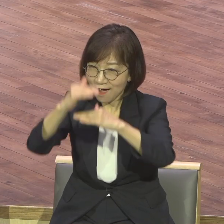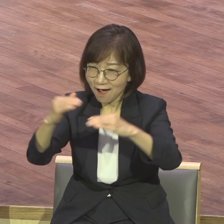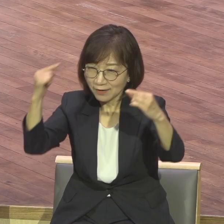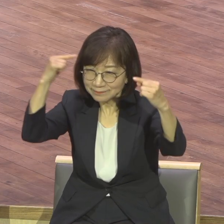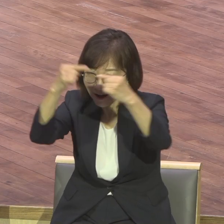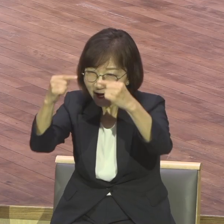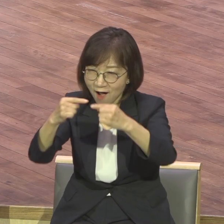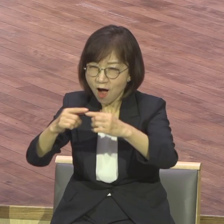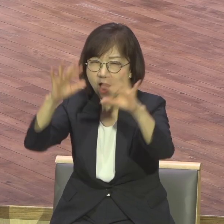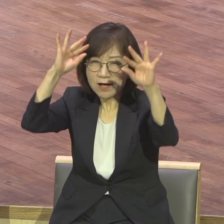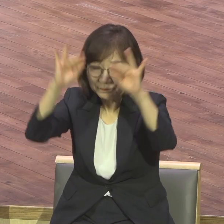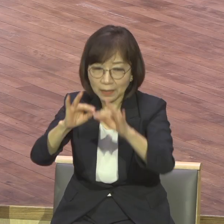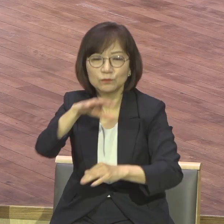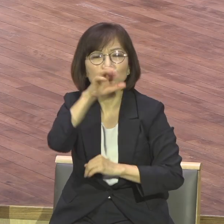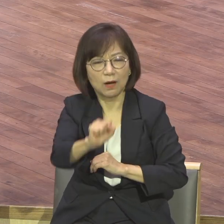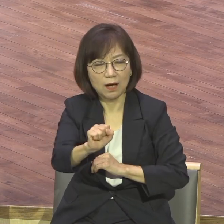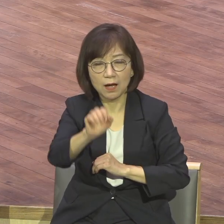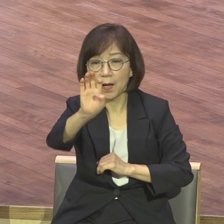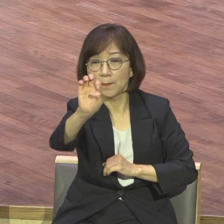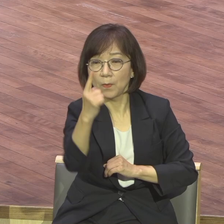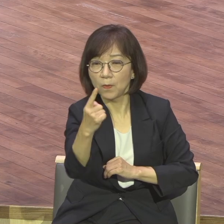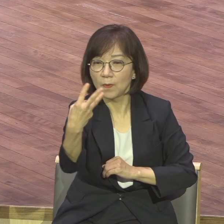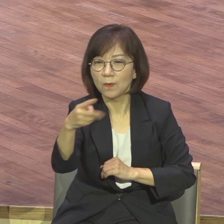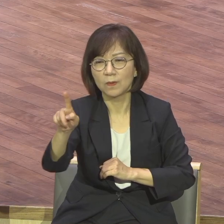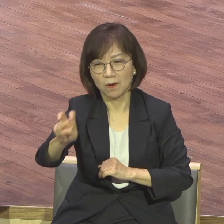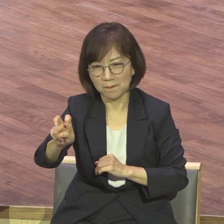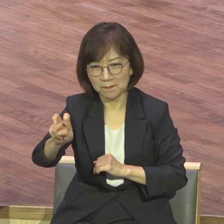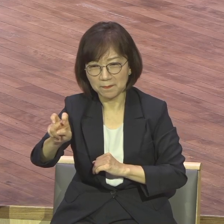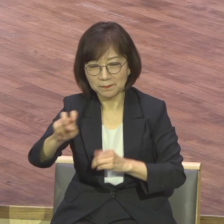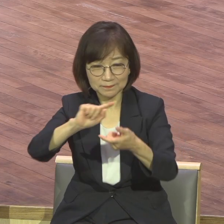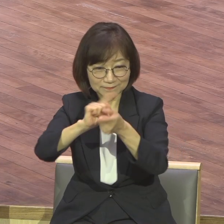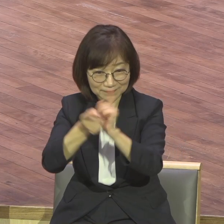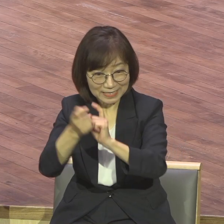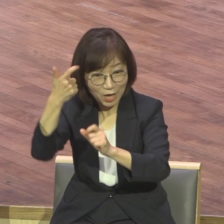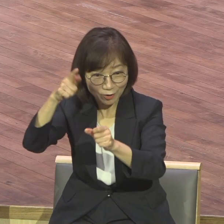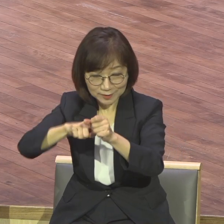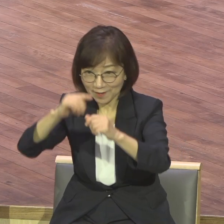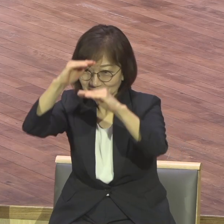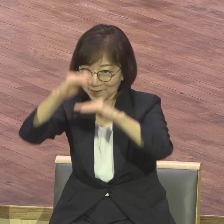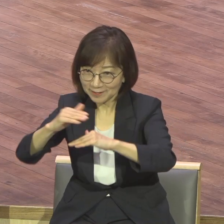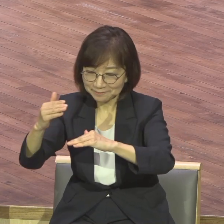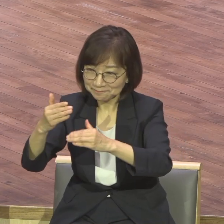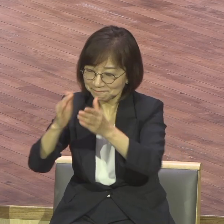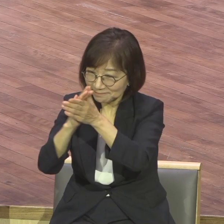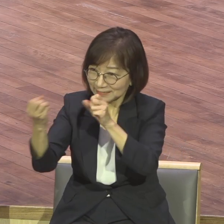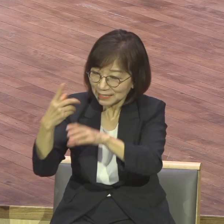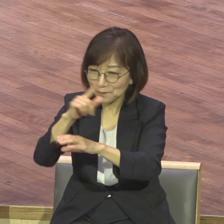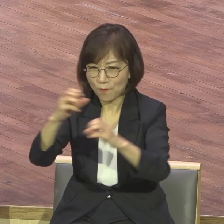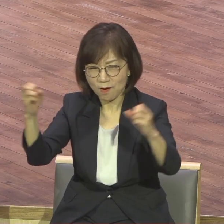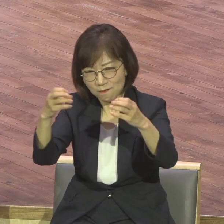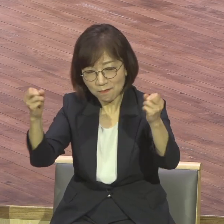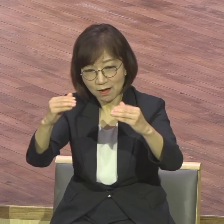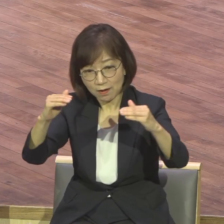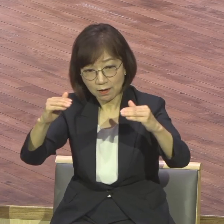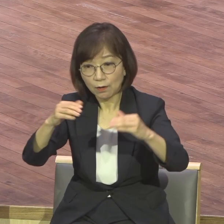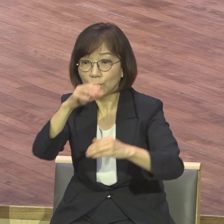그래서 포름하라는 얘기에요. 포름 포름 하시라고요. 내가 라스트 천연금하고